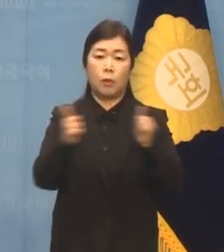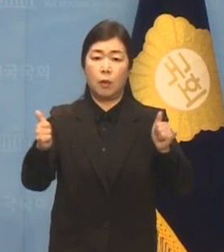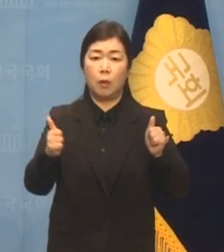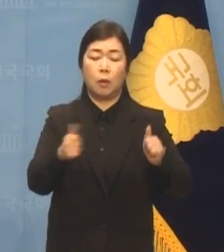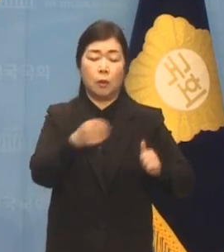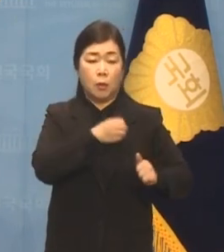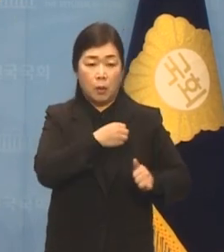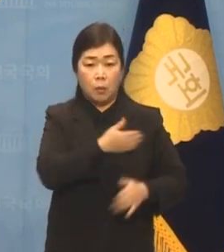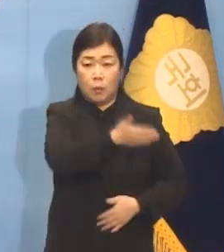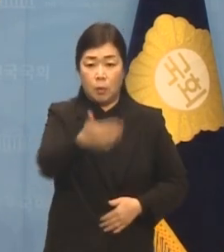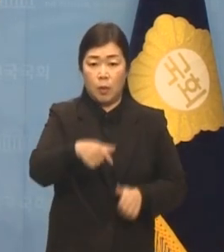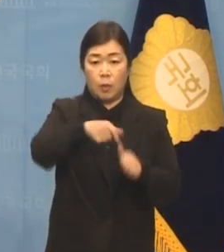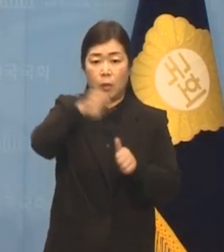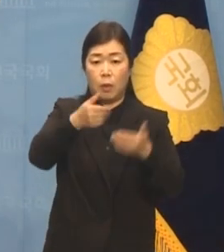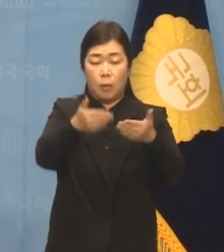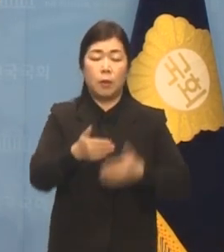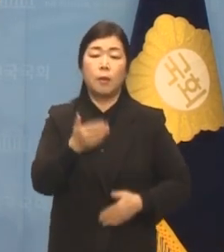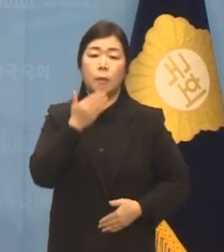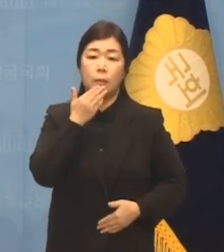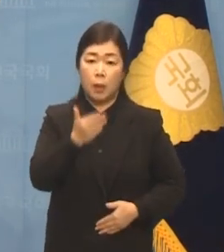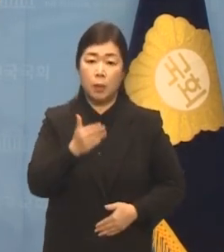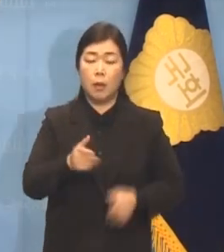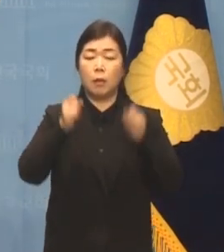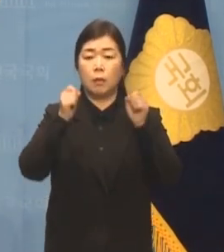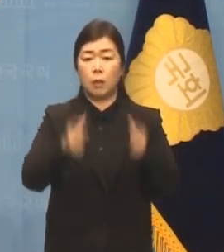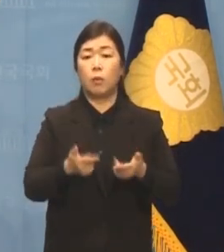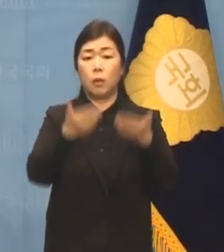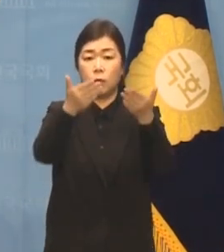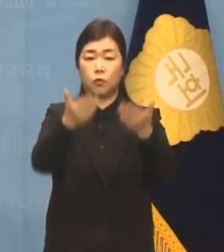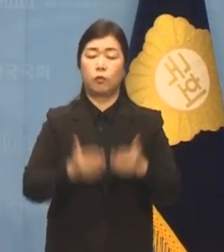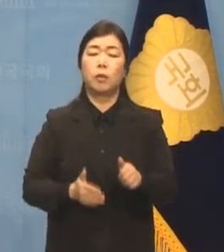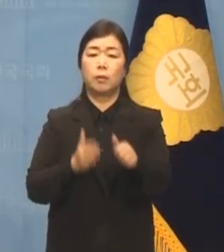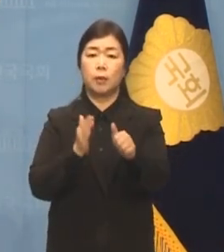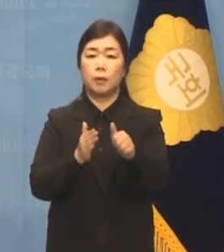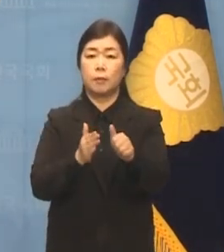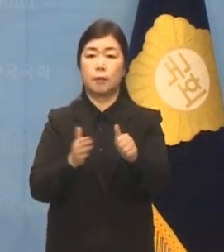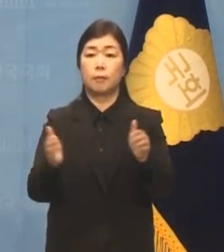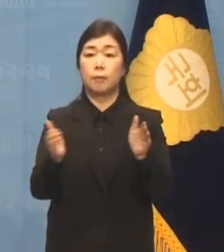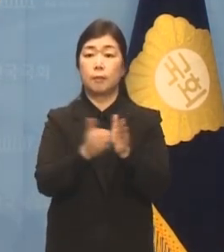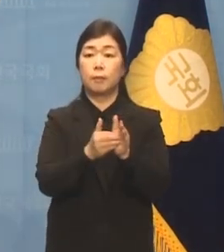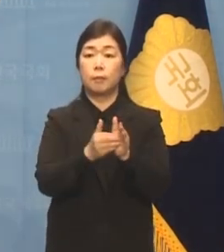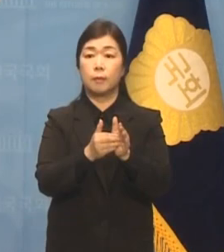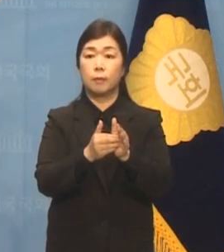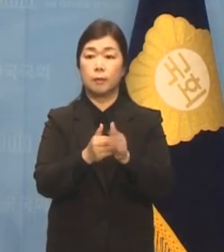당원들의 선택을 받을 수 있는 기회를 주십시오. 이상입니다.